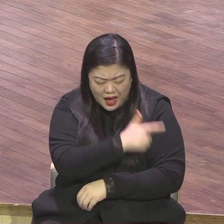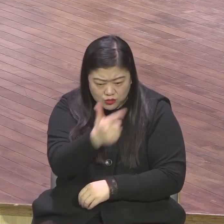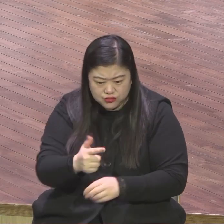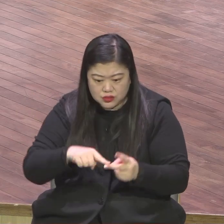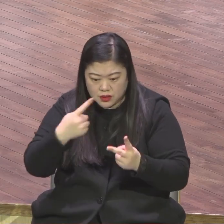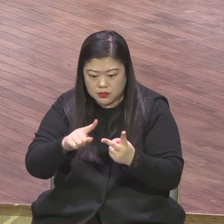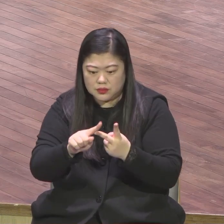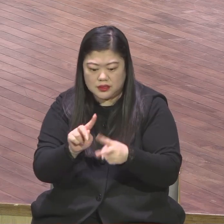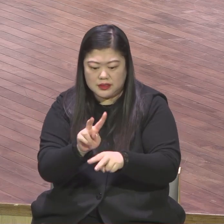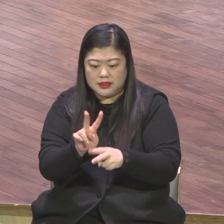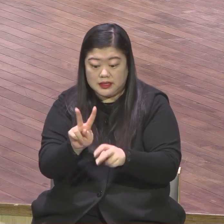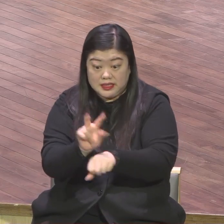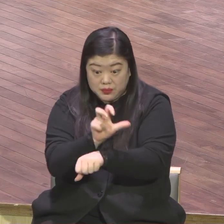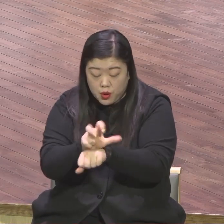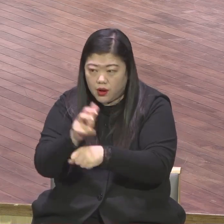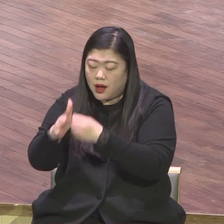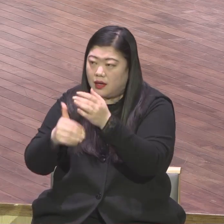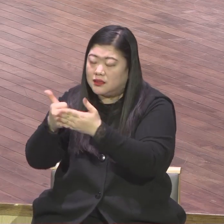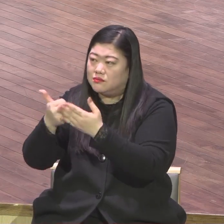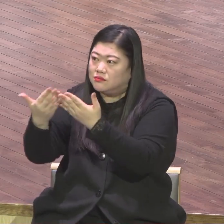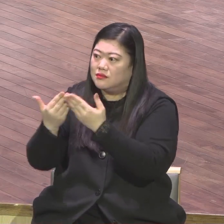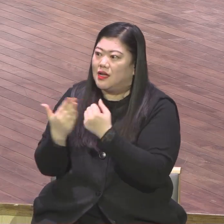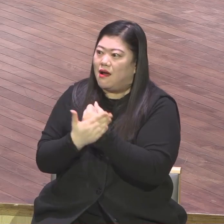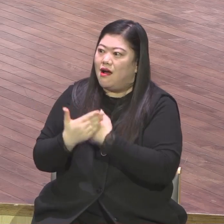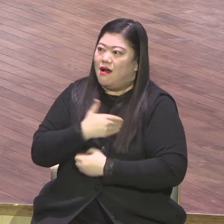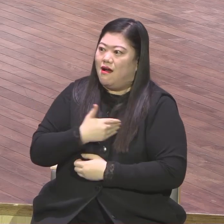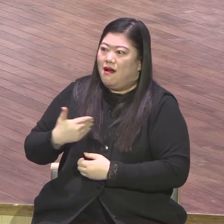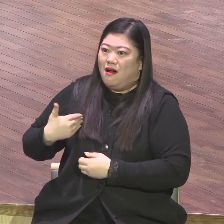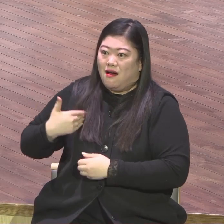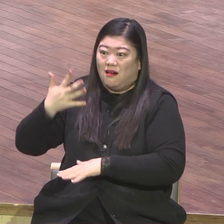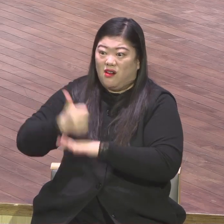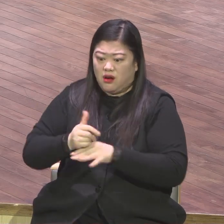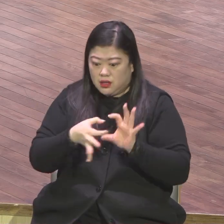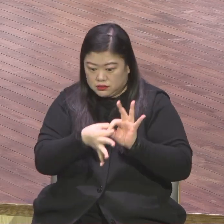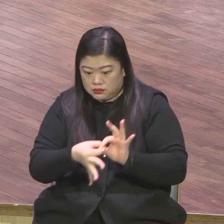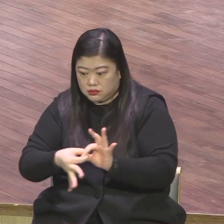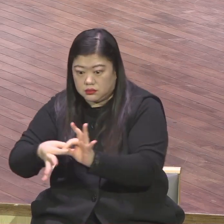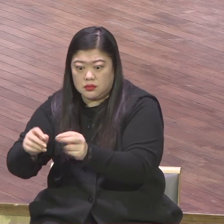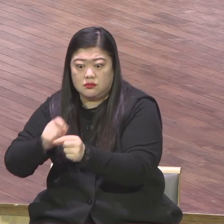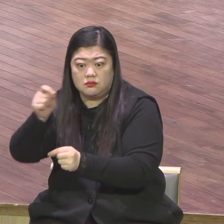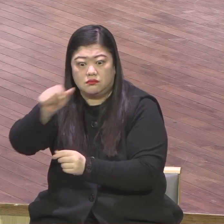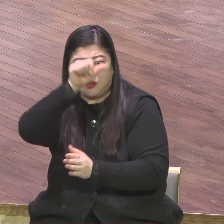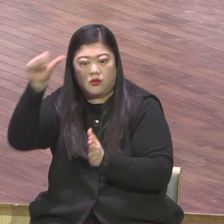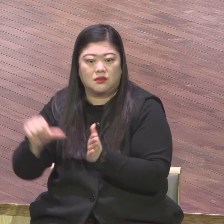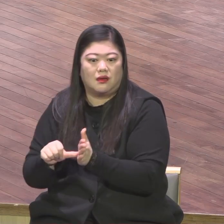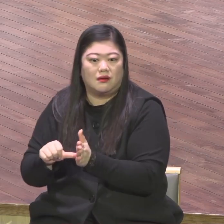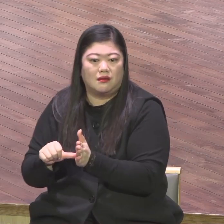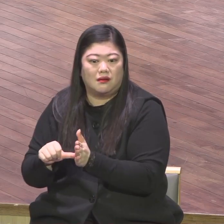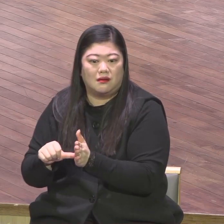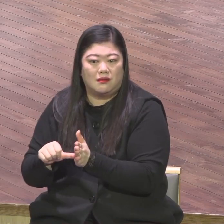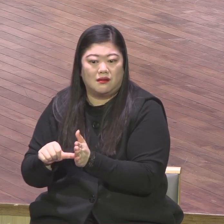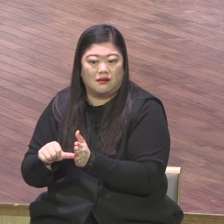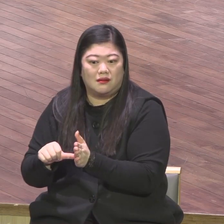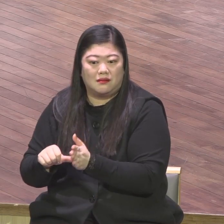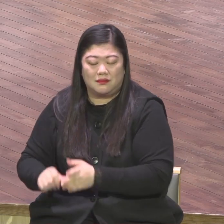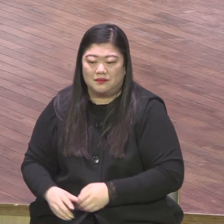만국을 기업으로 얻게 하리라 이 메시지는 하나님께서 선지자 암호수를 통해 주신 말씀인데